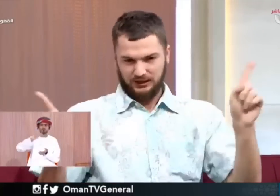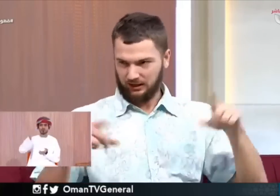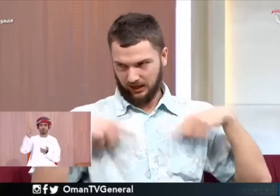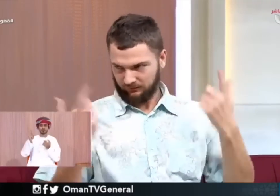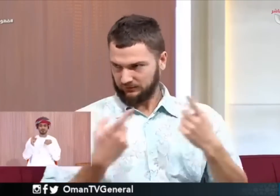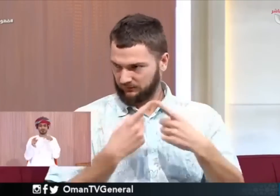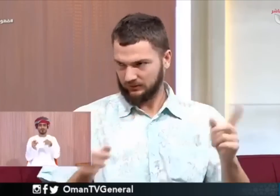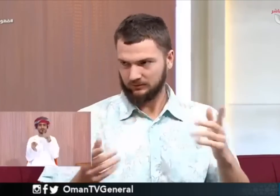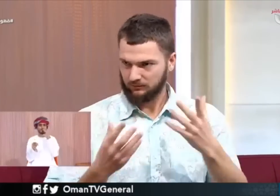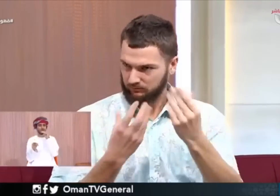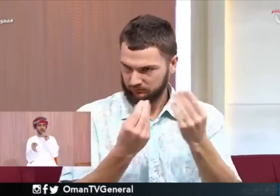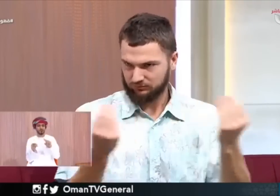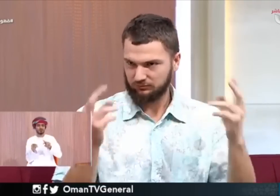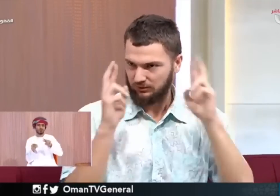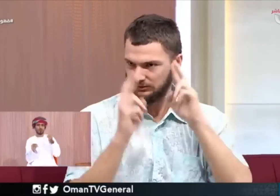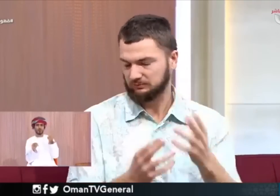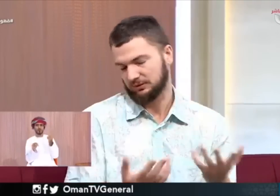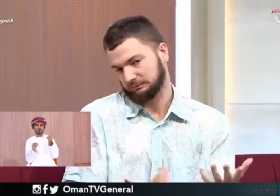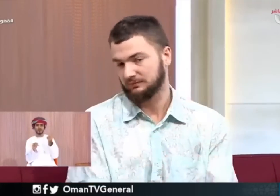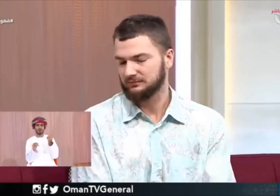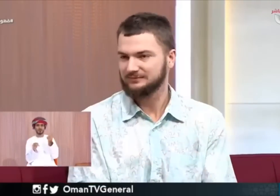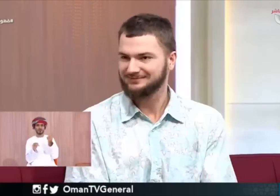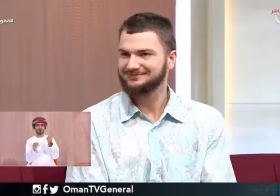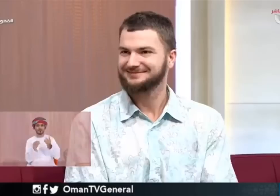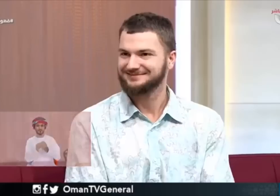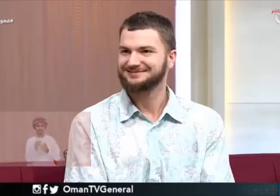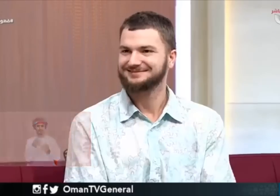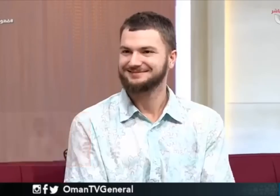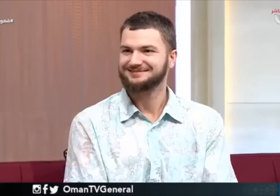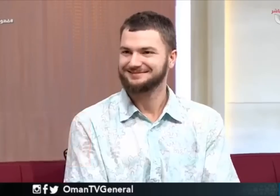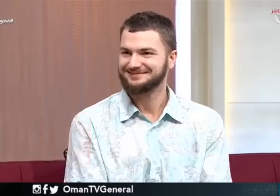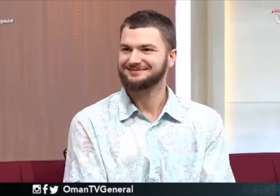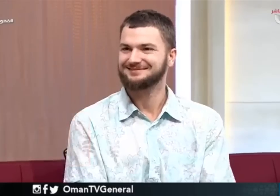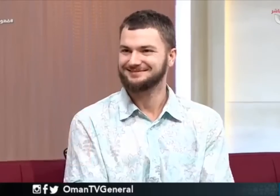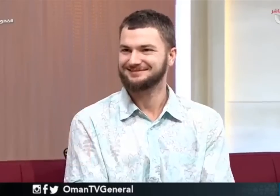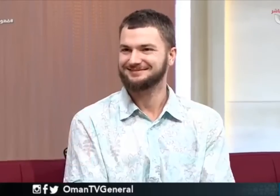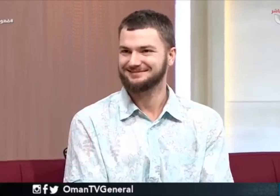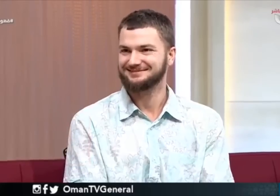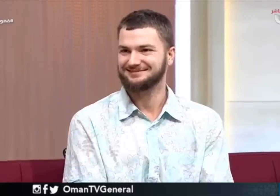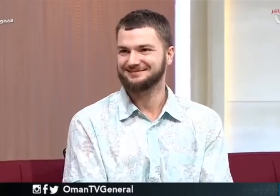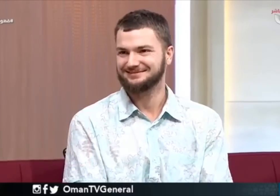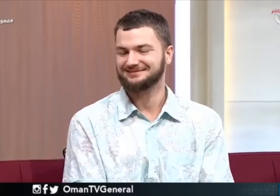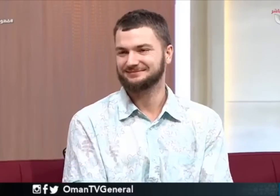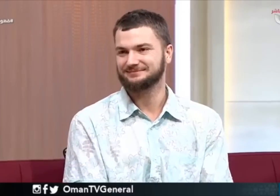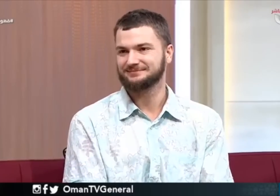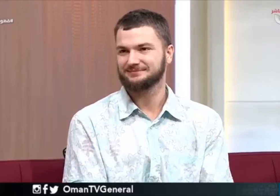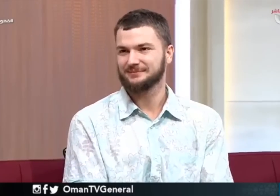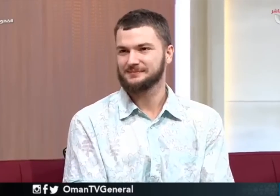يعني يعني دايما لما بكون سايق مثلا في الطرق هناك بحس باختلاف وتعنيف